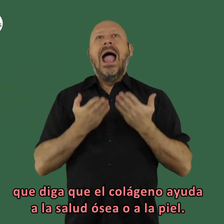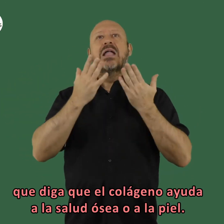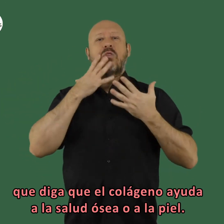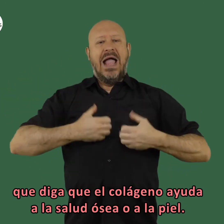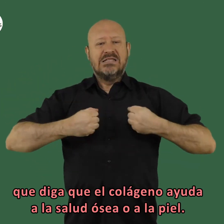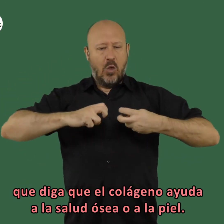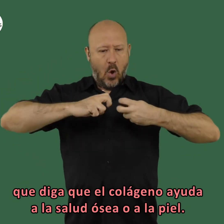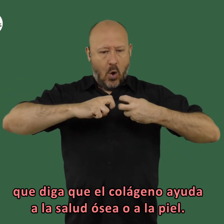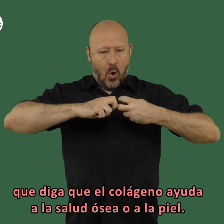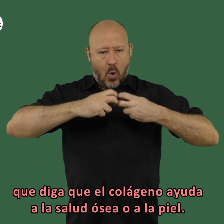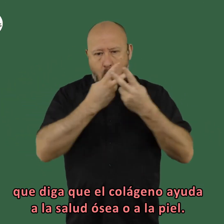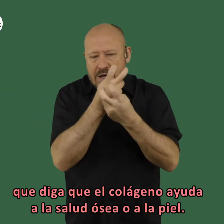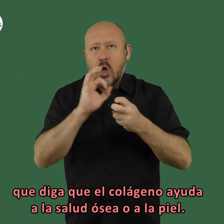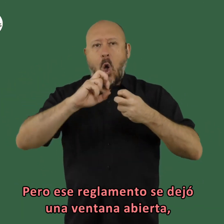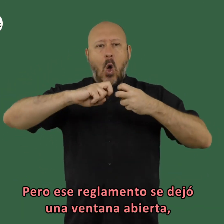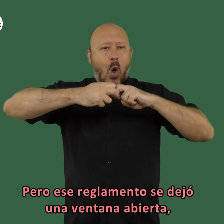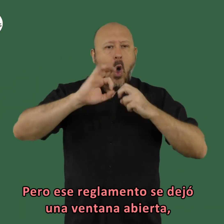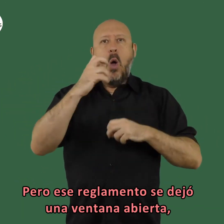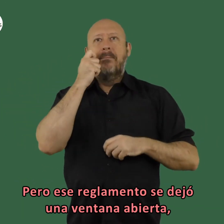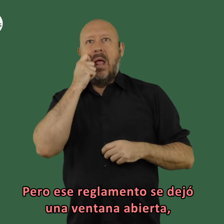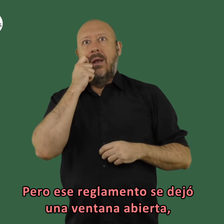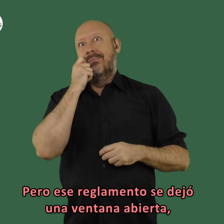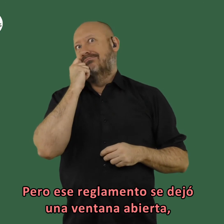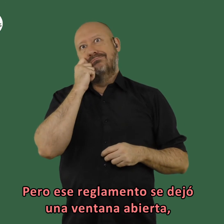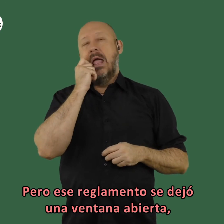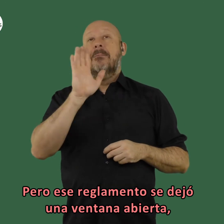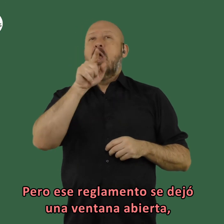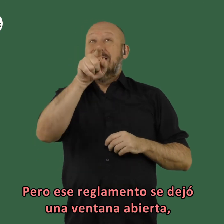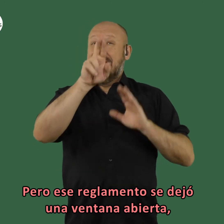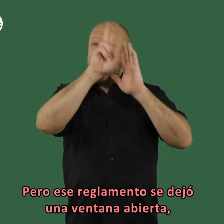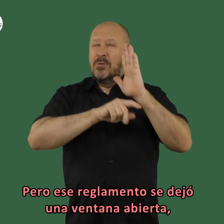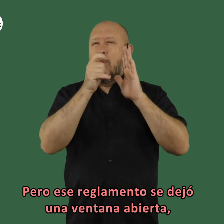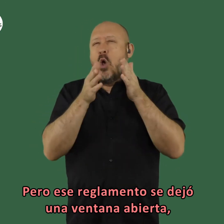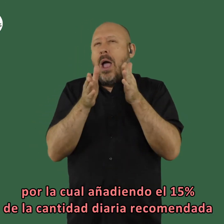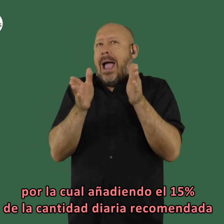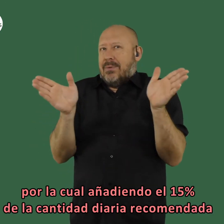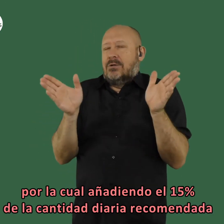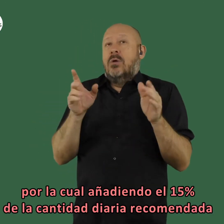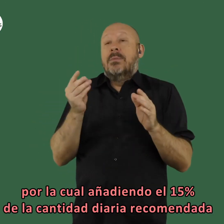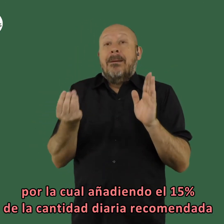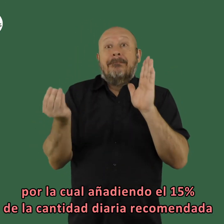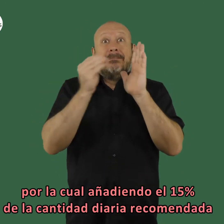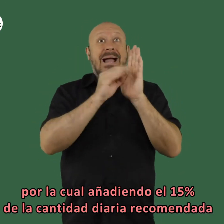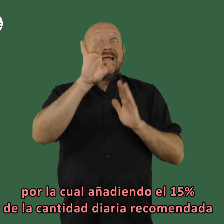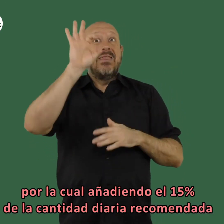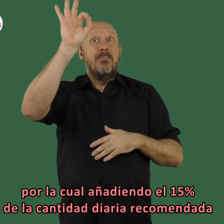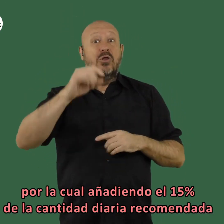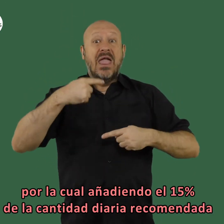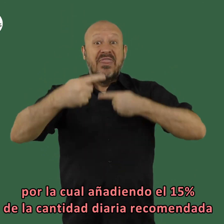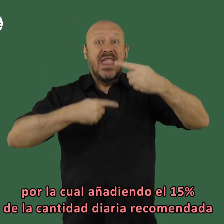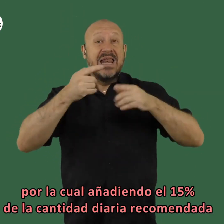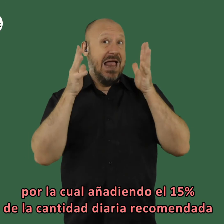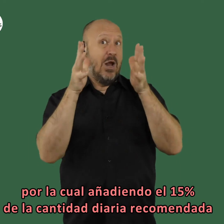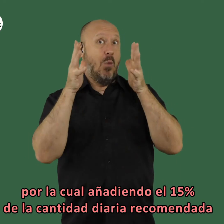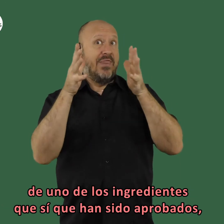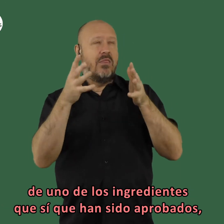colágeno ayuda a la salud ósea o a la piel pero ese reglamento se dejó una ventana abierta por la cual añadiendo el 15% de la